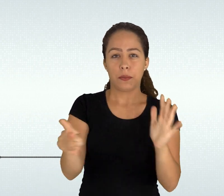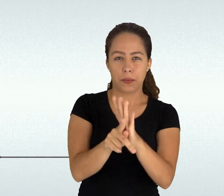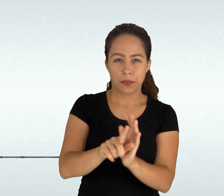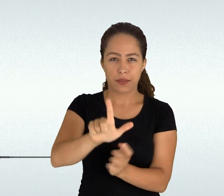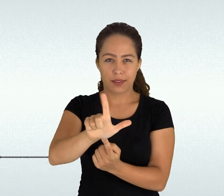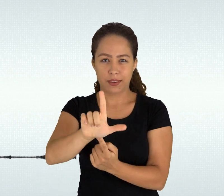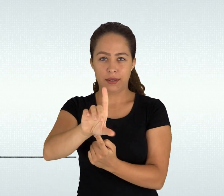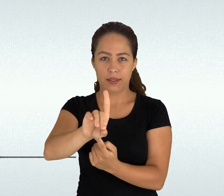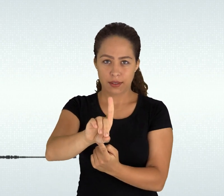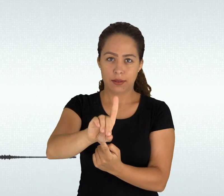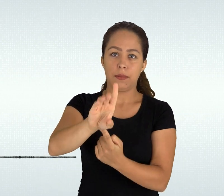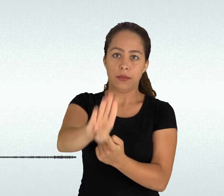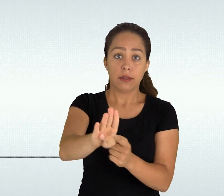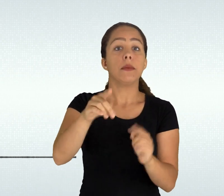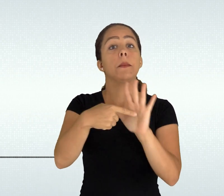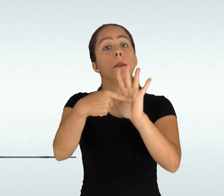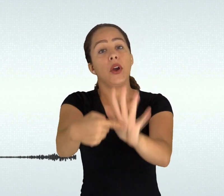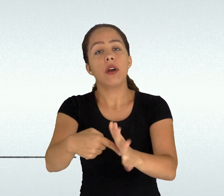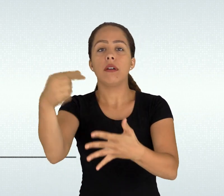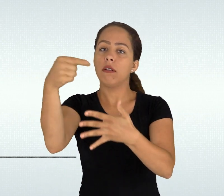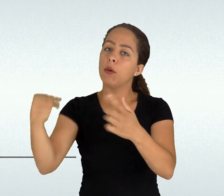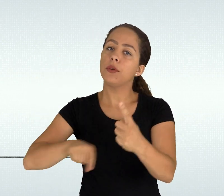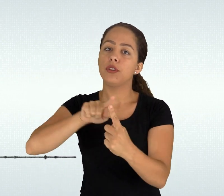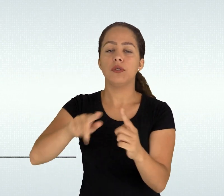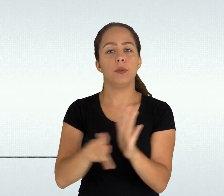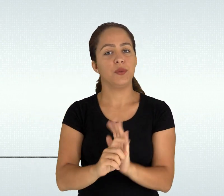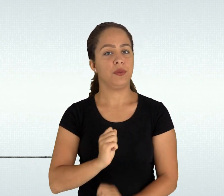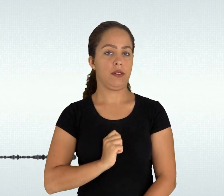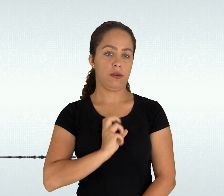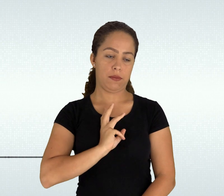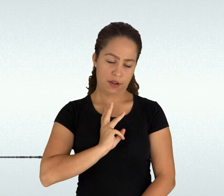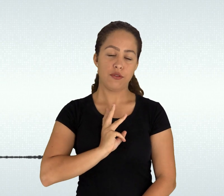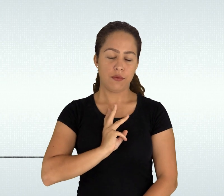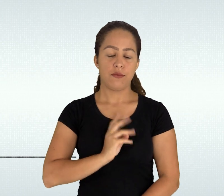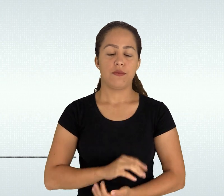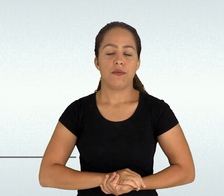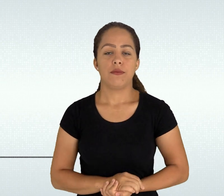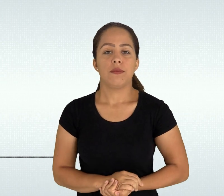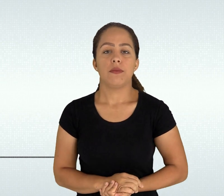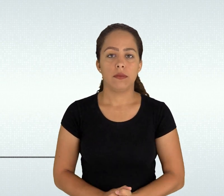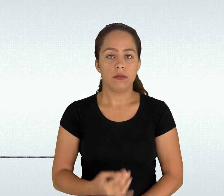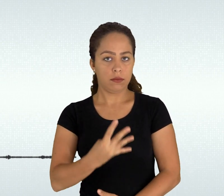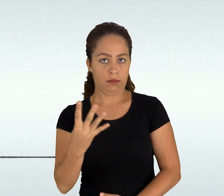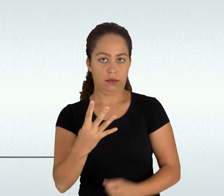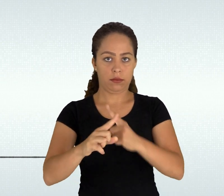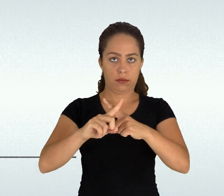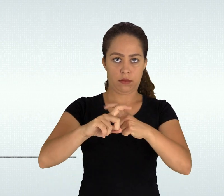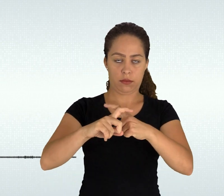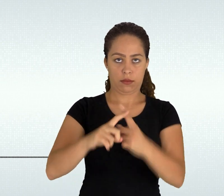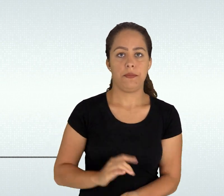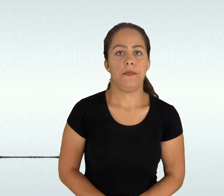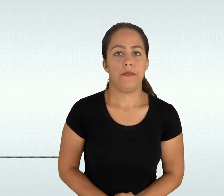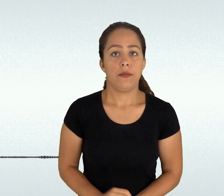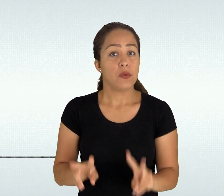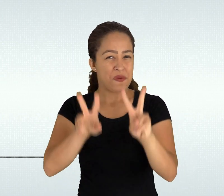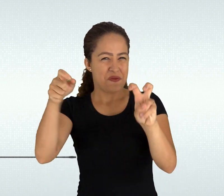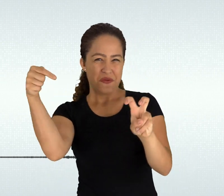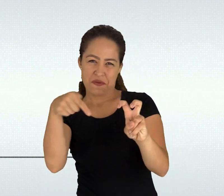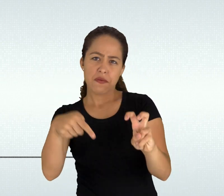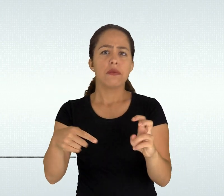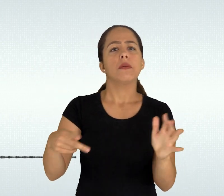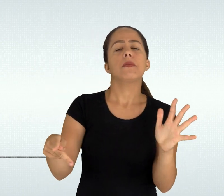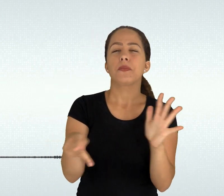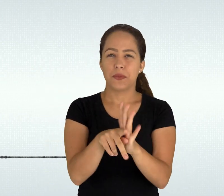O parecer do MEC que trata do assunto é uma importante dica de estudo nele conta que abre